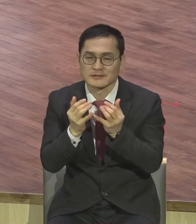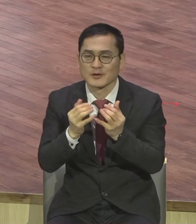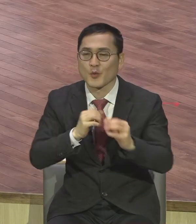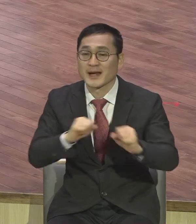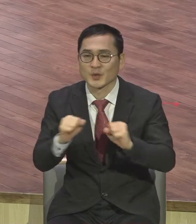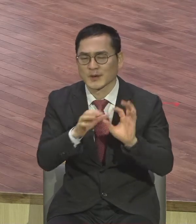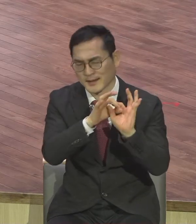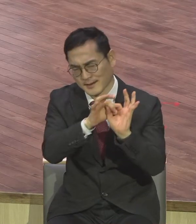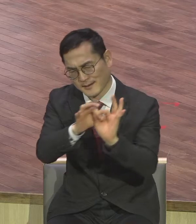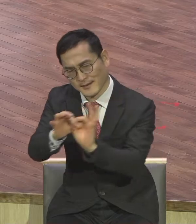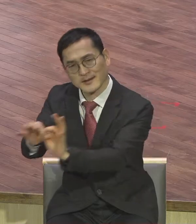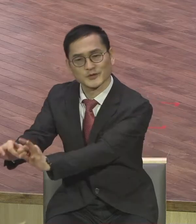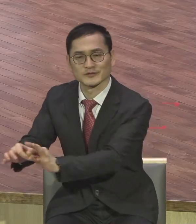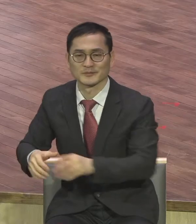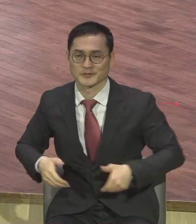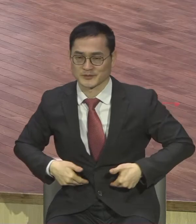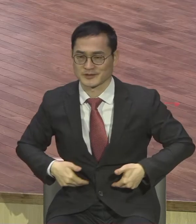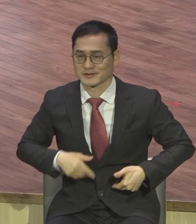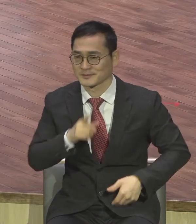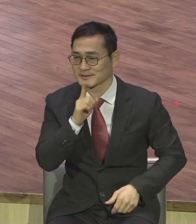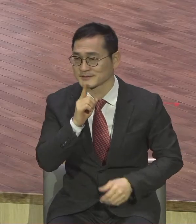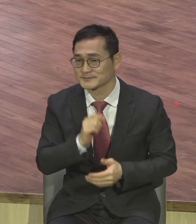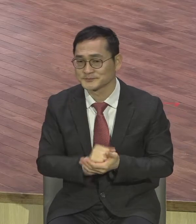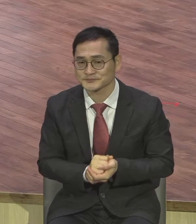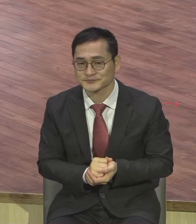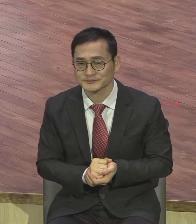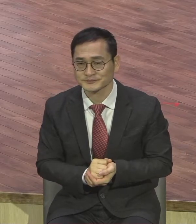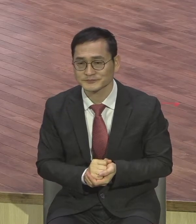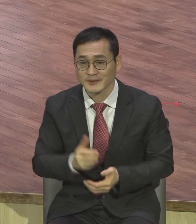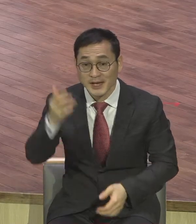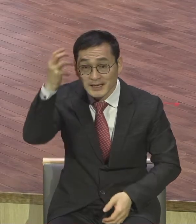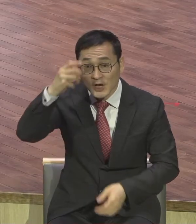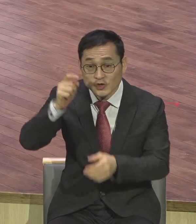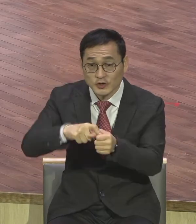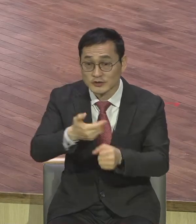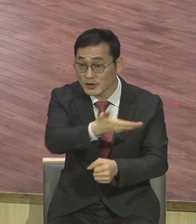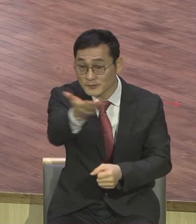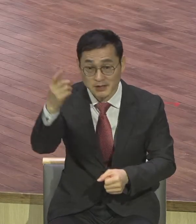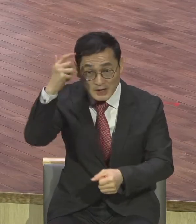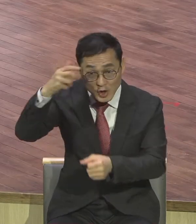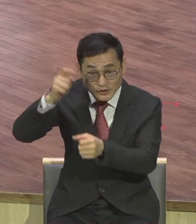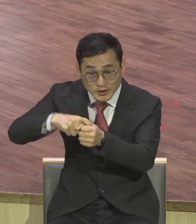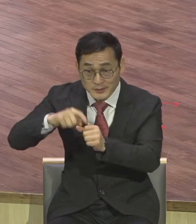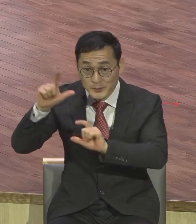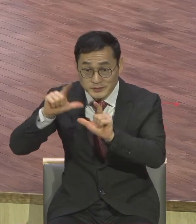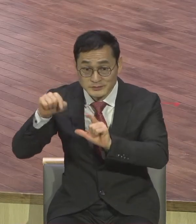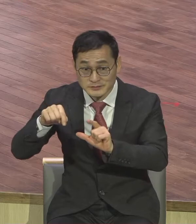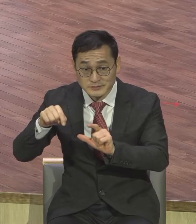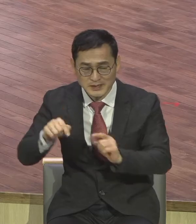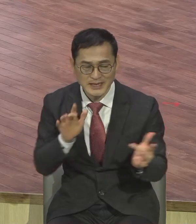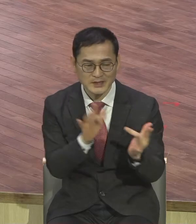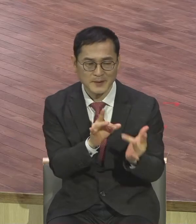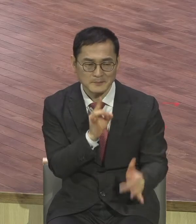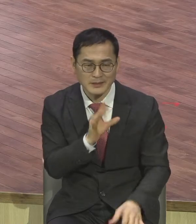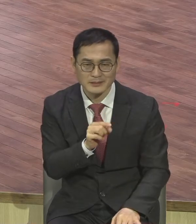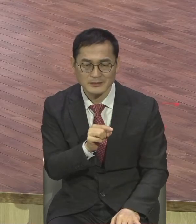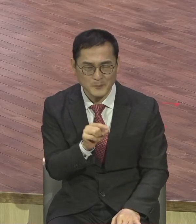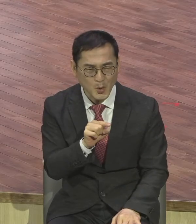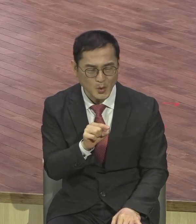여러분 개인들도 영적으로 온라인 사역하시기 바랍니다. 온라인 사역에도 온라인 어떤 상황